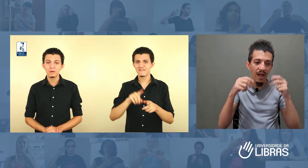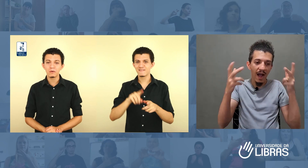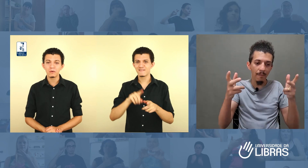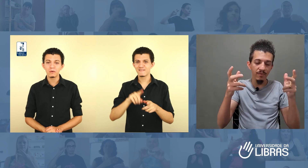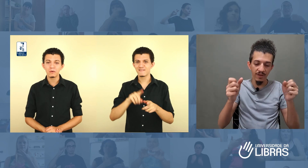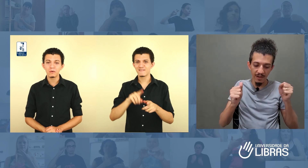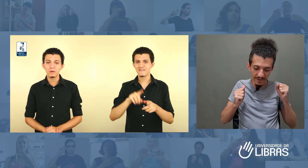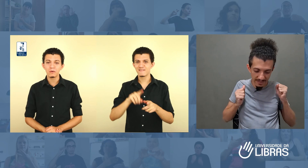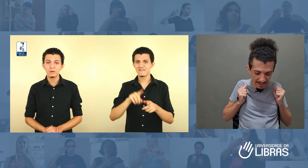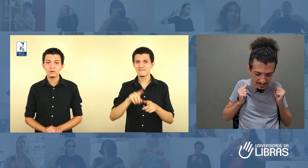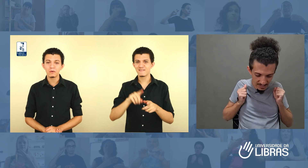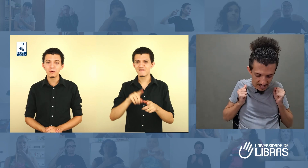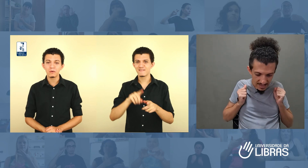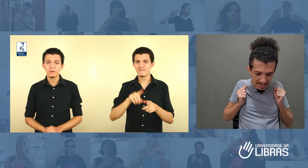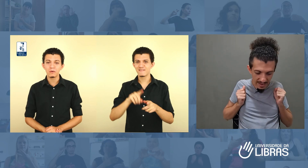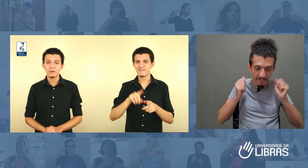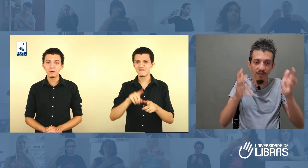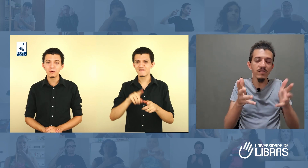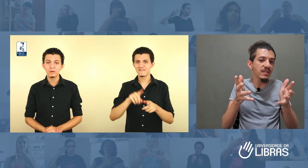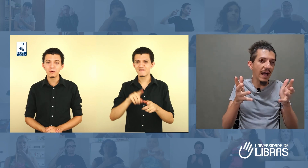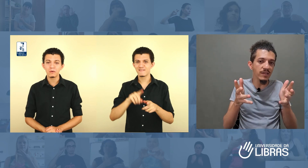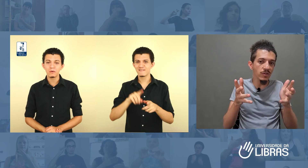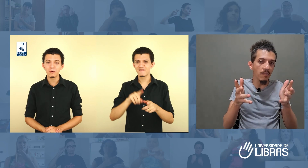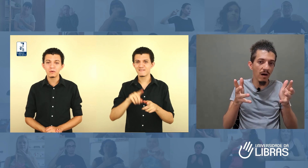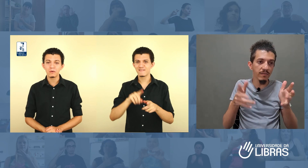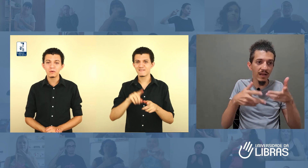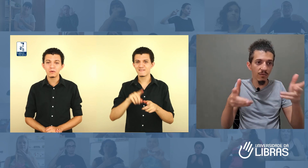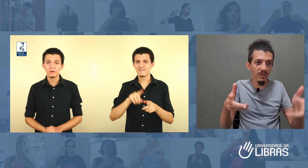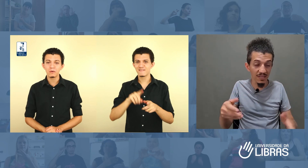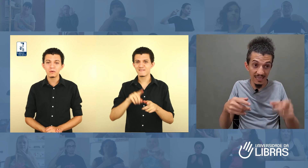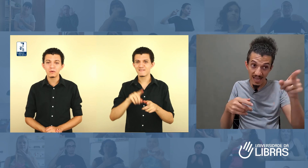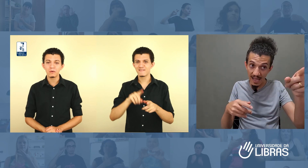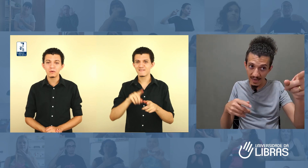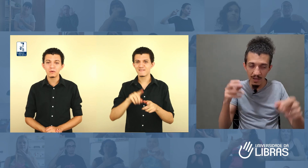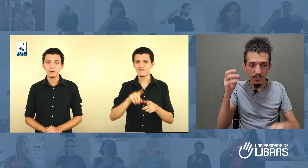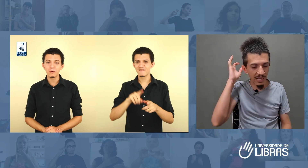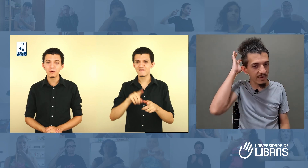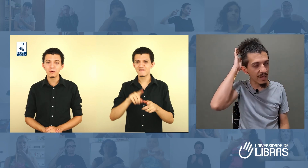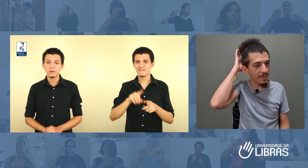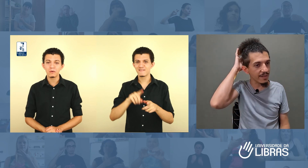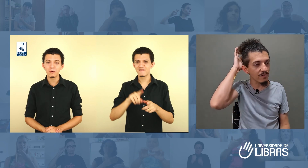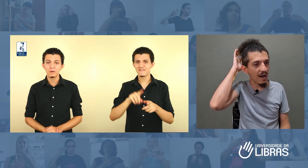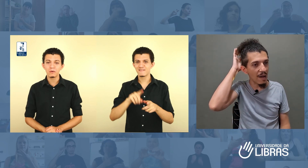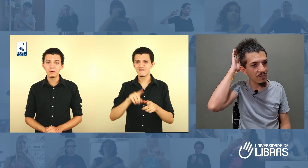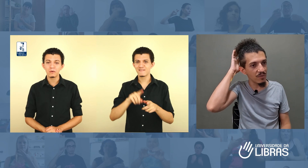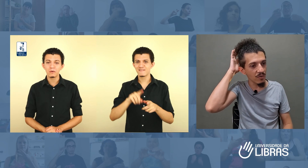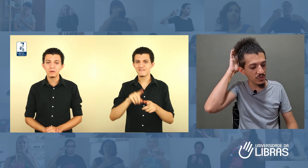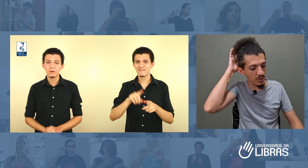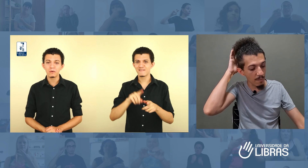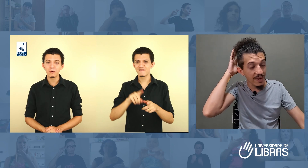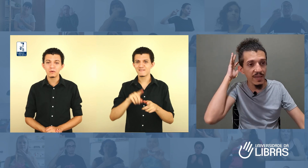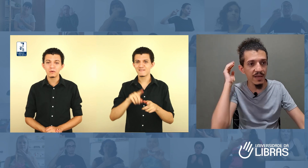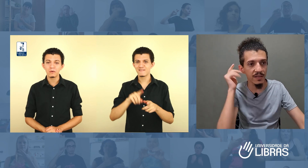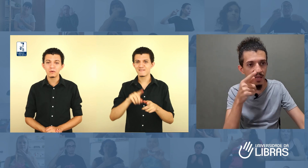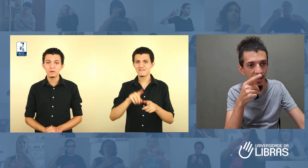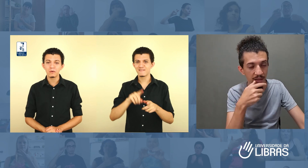rápido, na verdade, é na velocidade normal da língua de sinais. Ali eu estava interpretando rápido, eu tinha uma mania antes